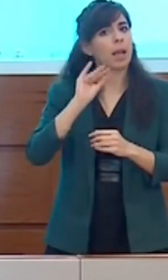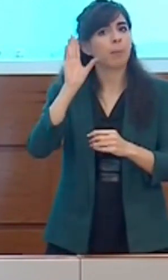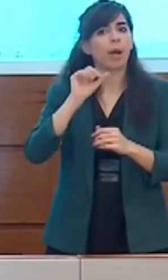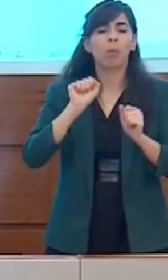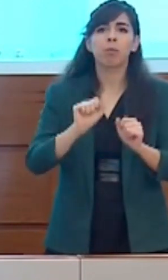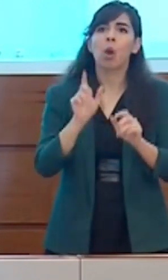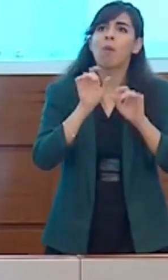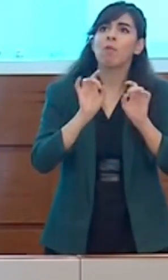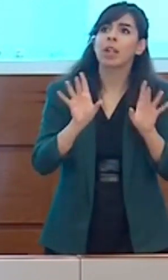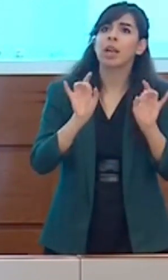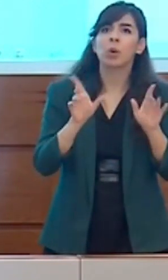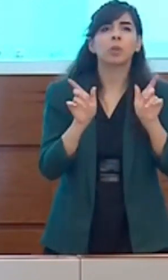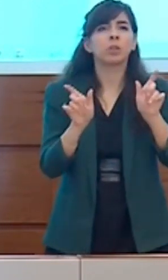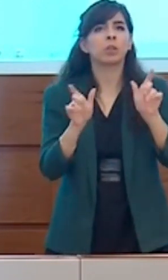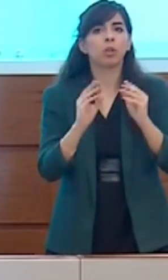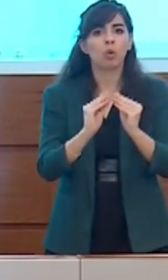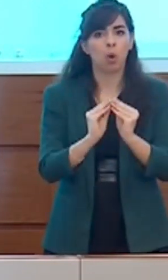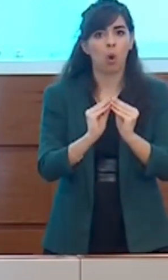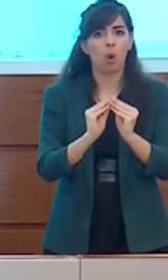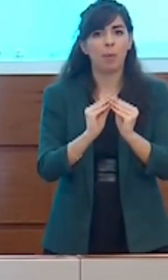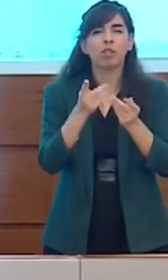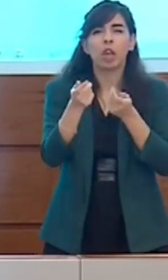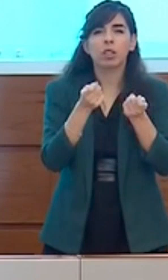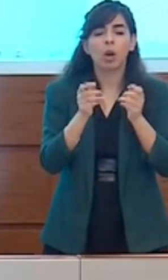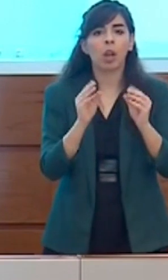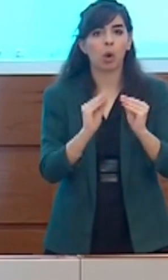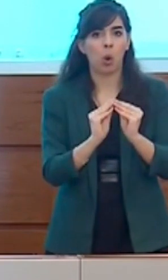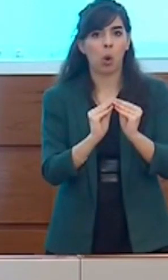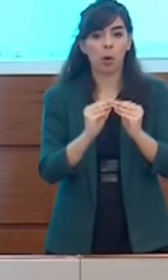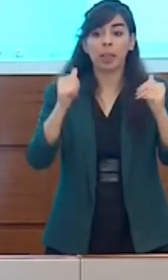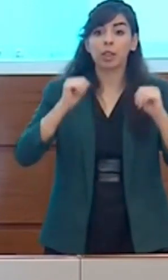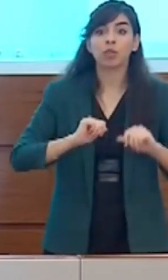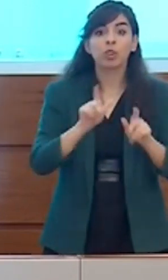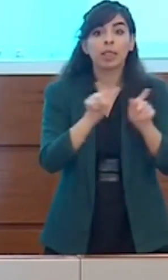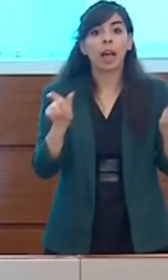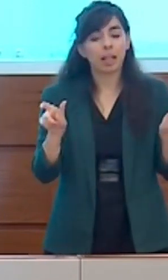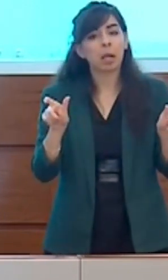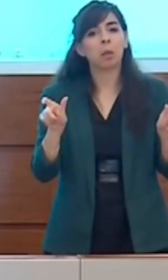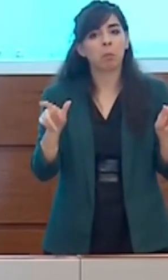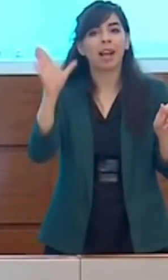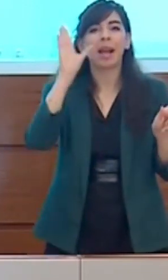i nostri concittadini hanno imparato ad attrezzarsi,